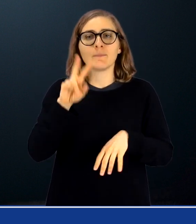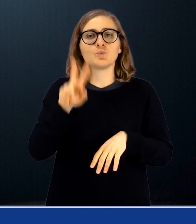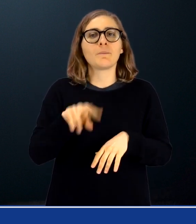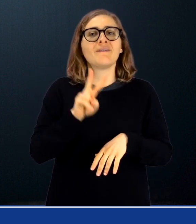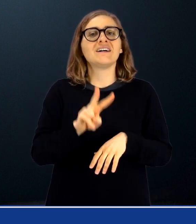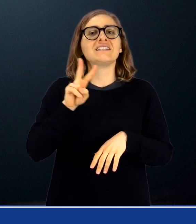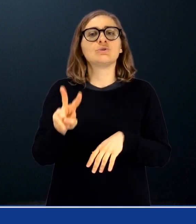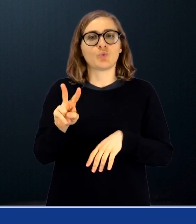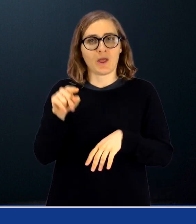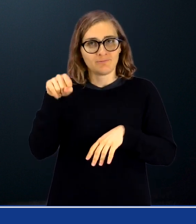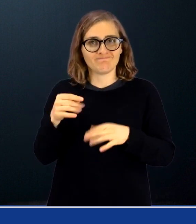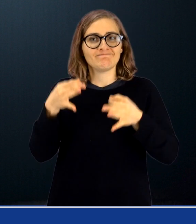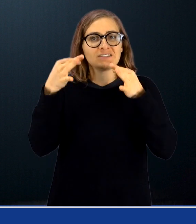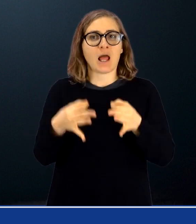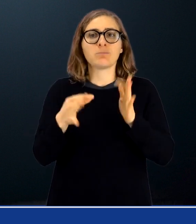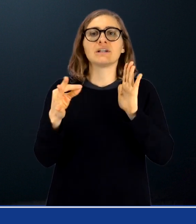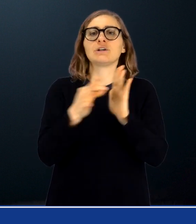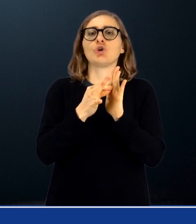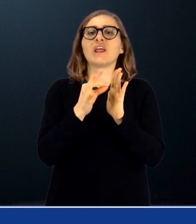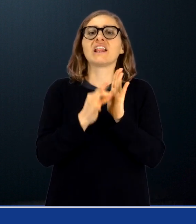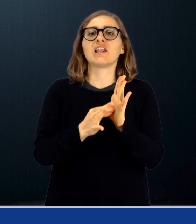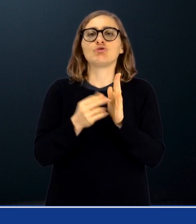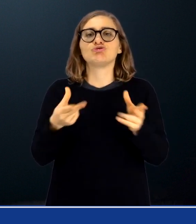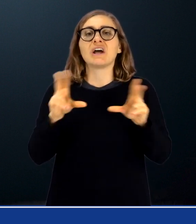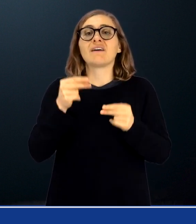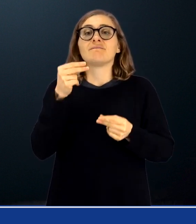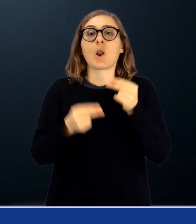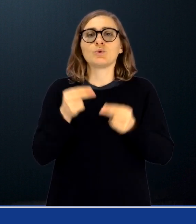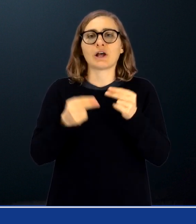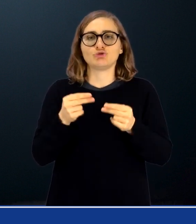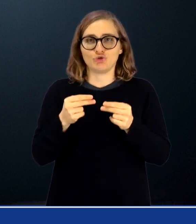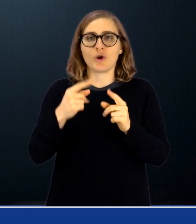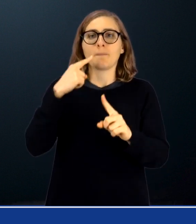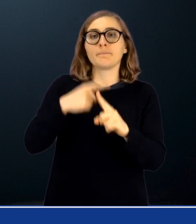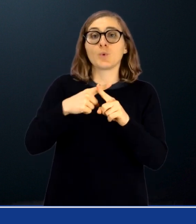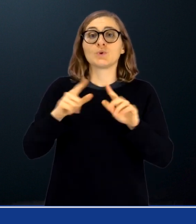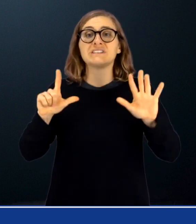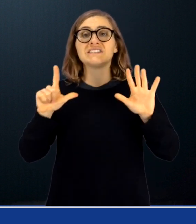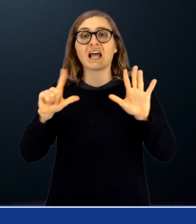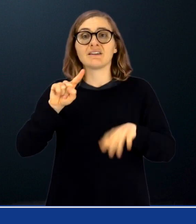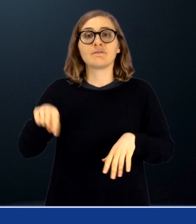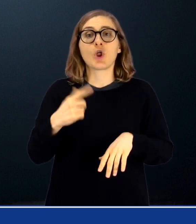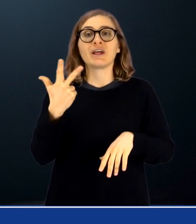stabilito un indice di rivalutazione pari a più 7,3% dal 1 gennaio